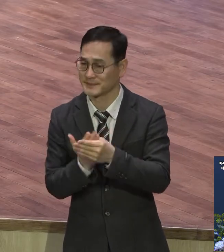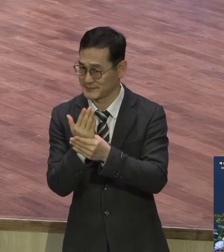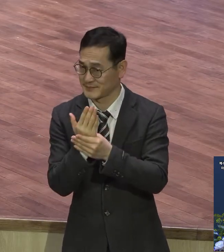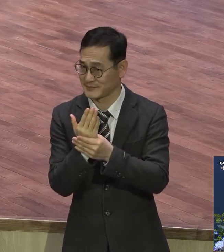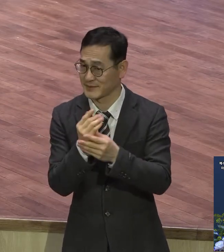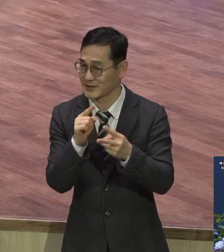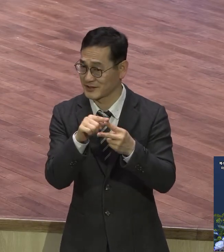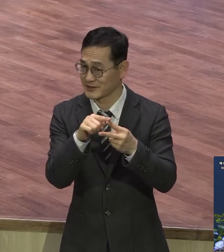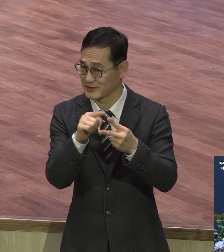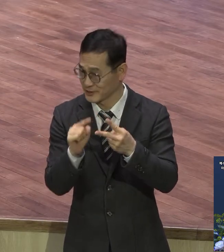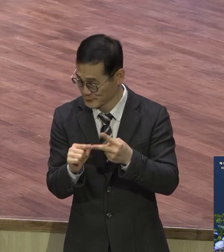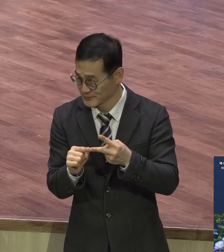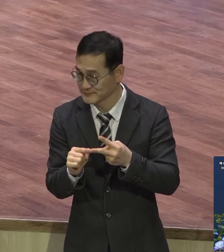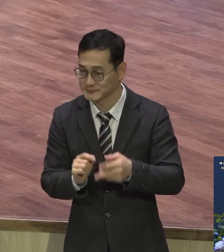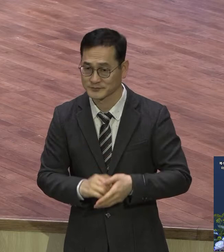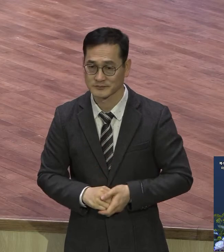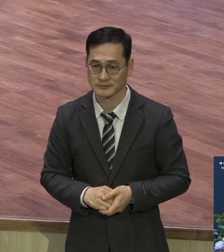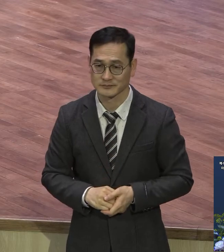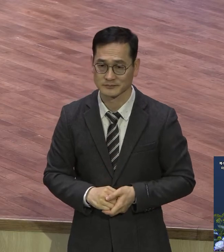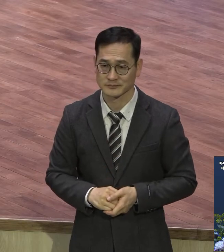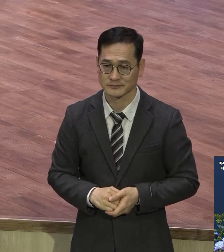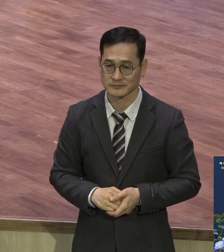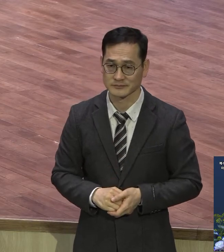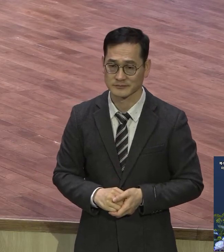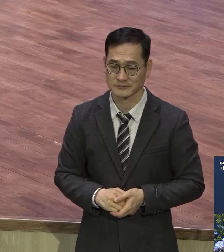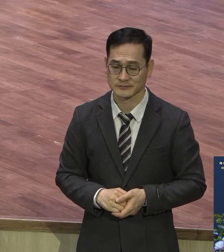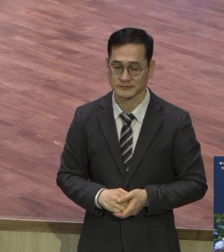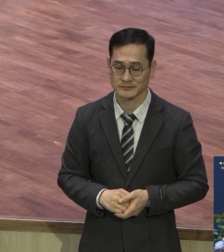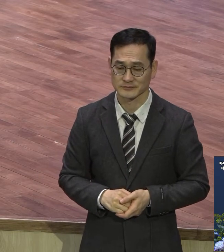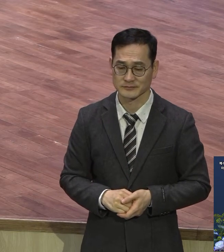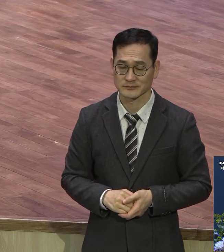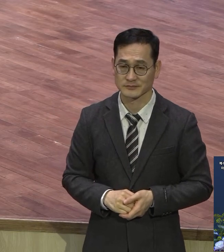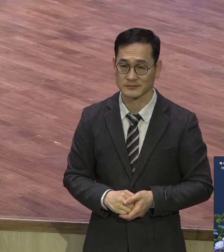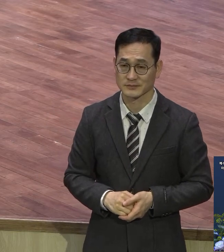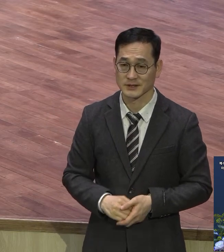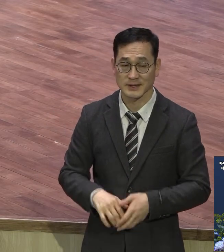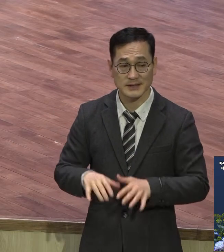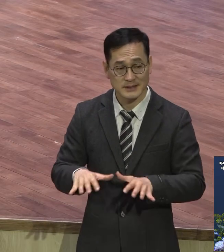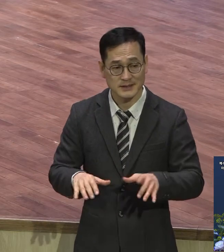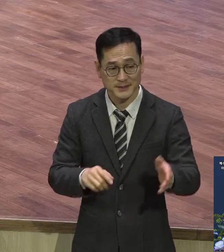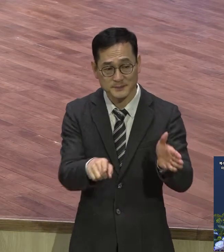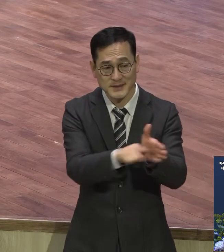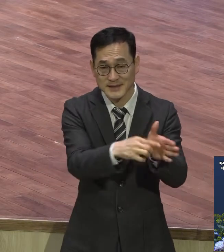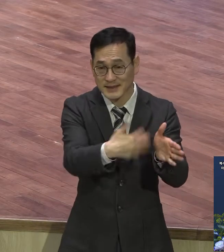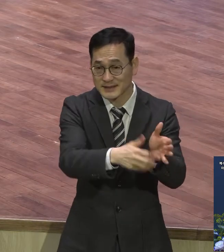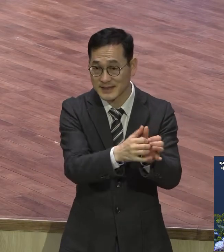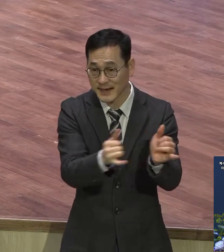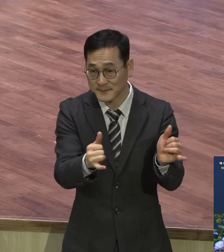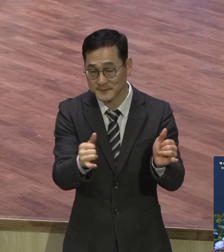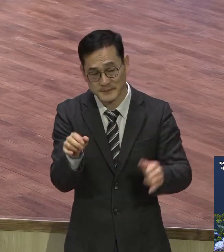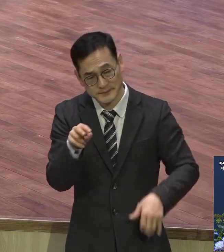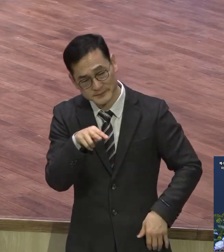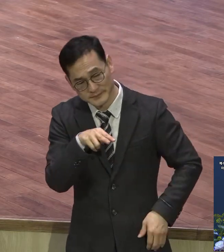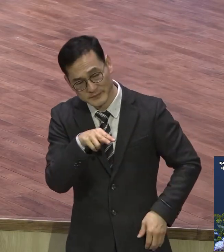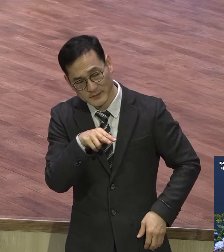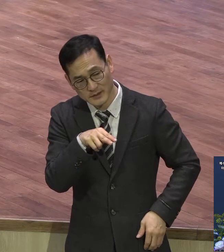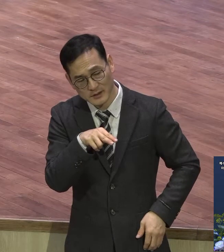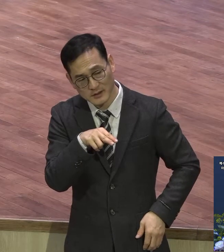육신적인 슬픔의 삶이 아니라 현장의 불신 영혼을 바라보면서 의약적